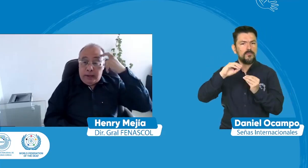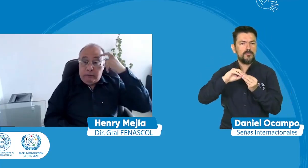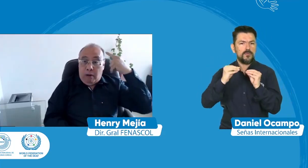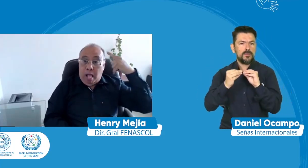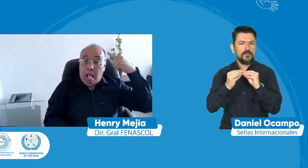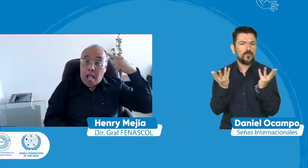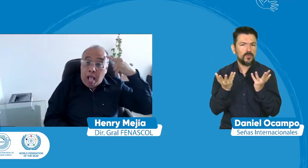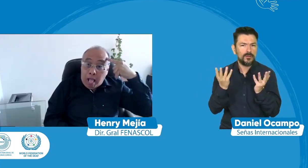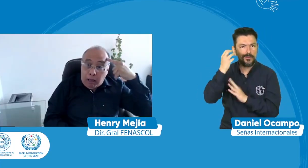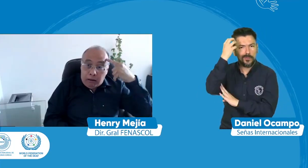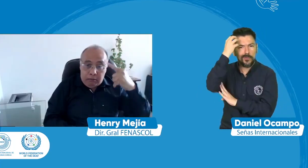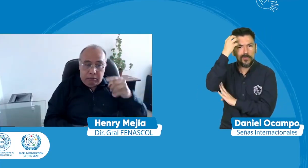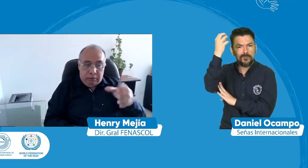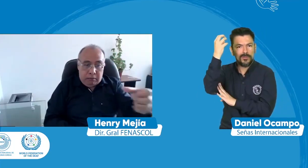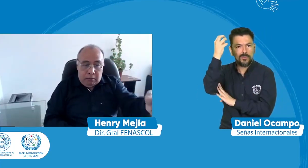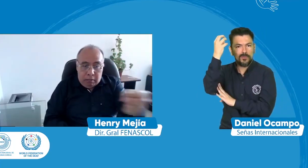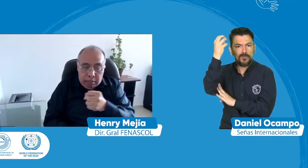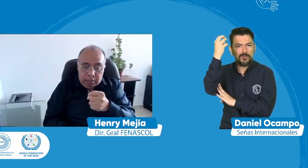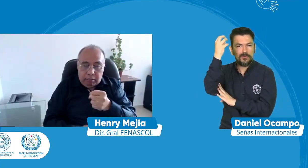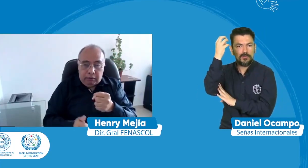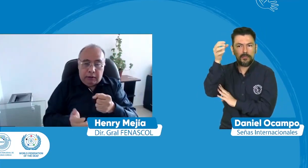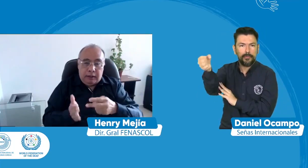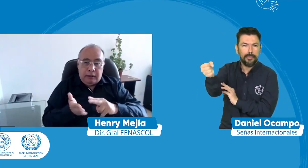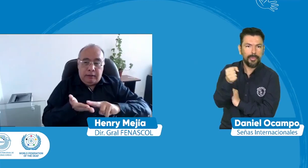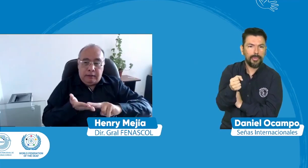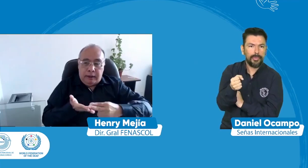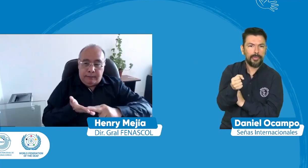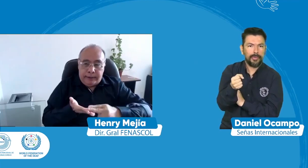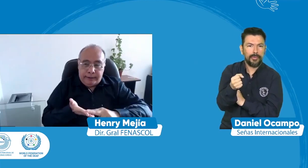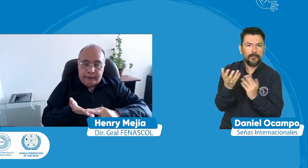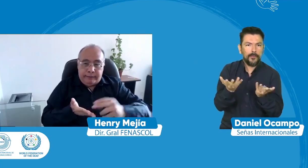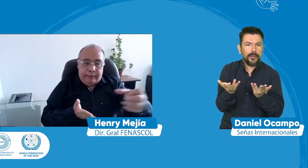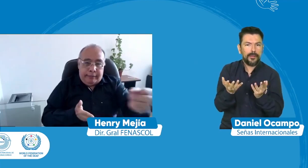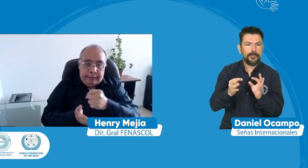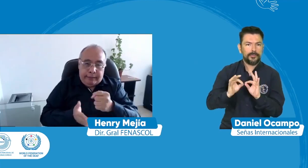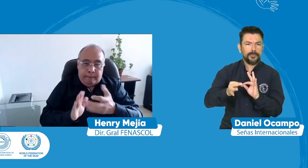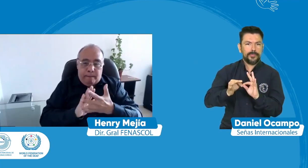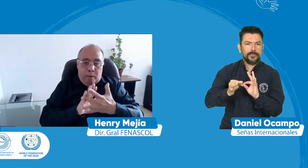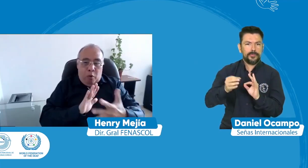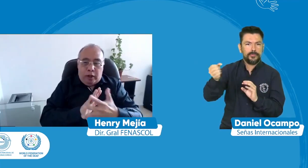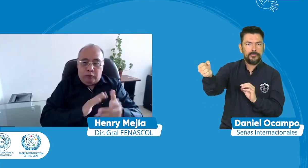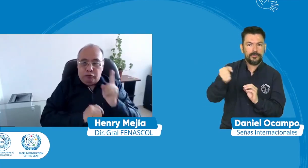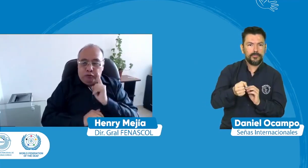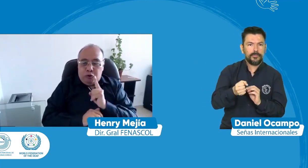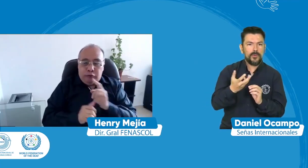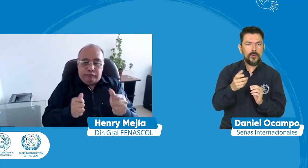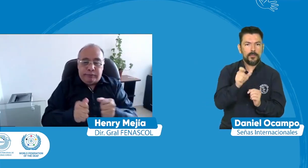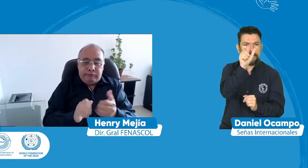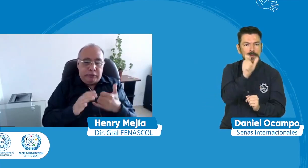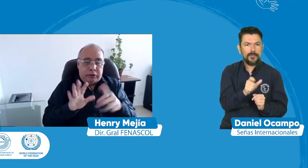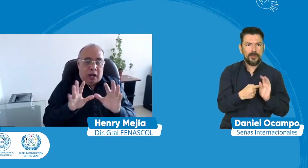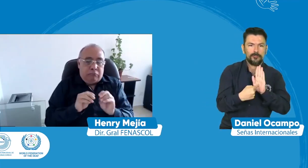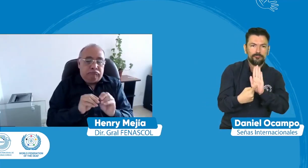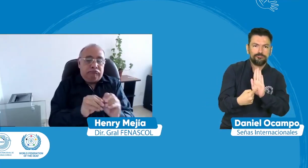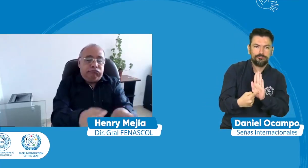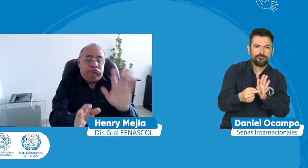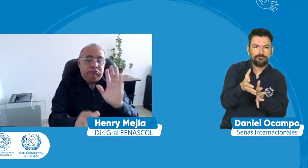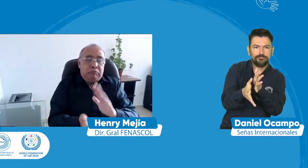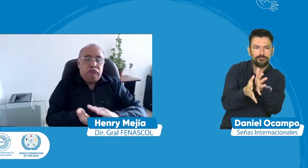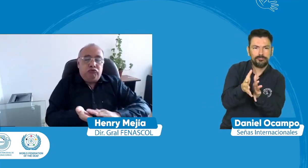este inconveniente con el gobierno porque creen que traer un intérprete o traer un muelo lingüístico